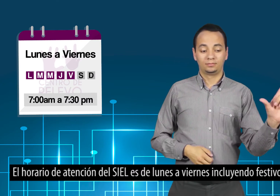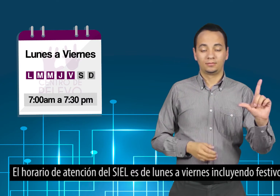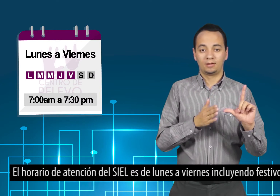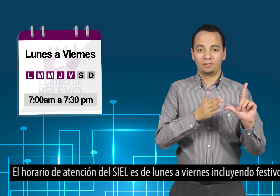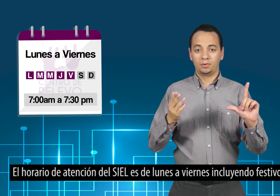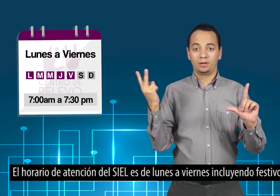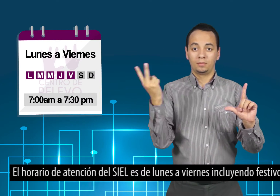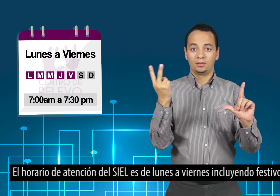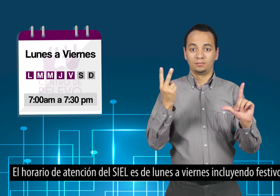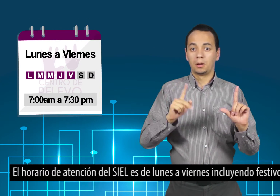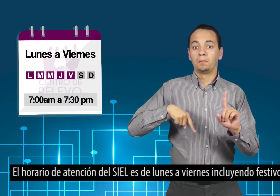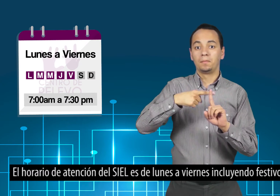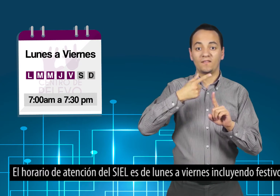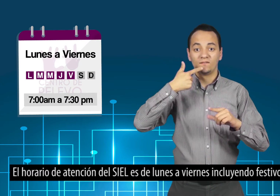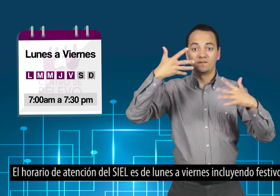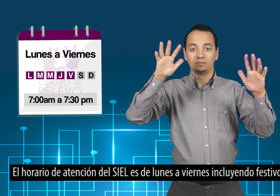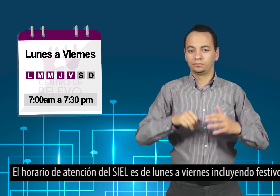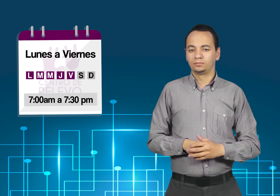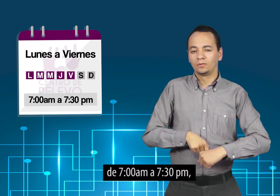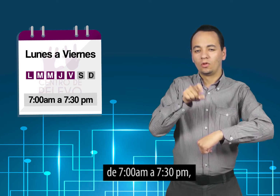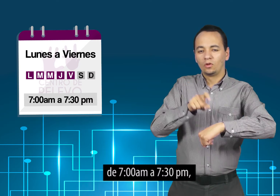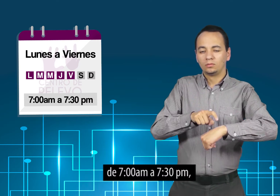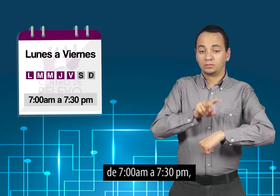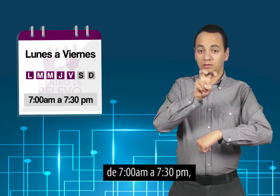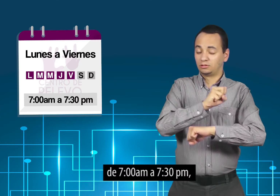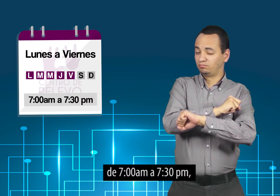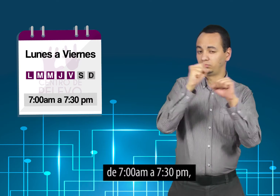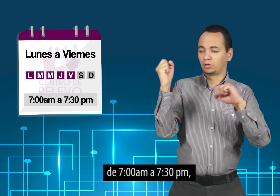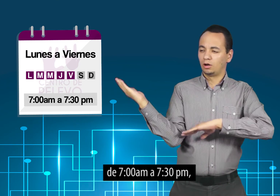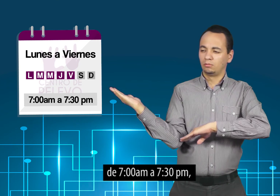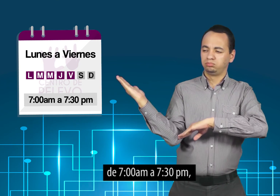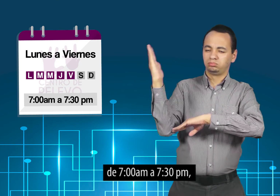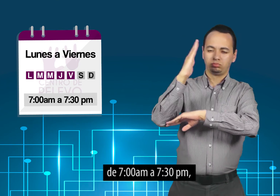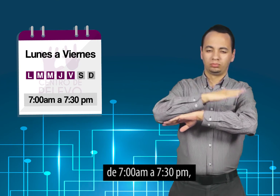lunes a viernes, incluyendo festivos, de 7 am a 7 y 30 pm